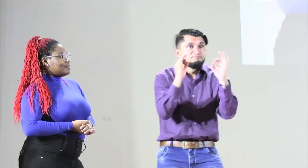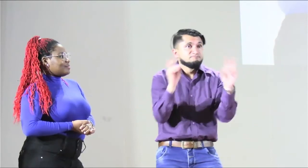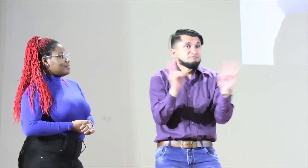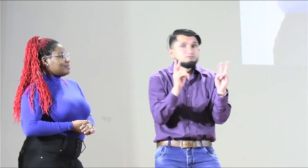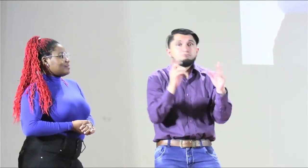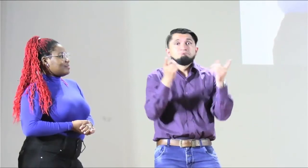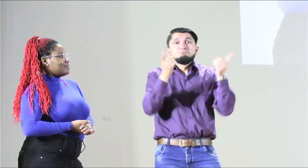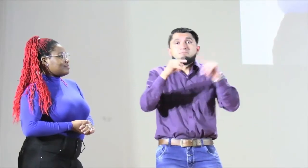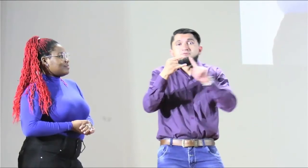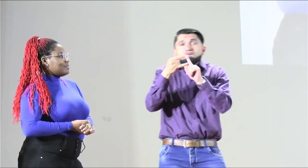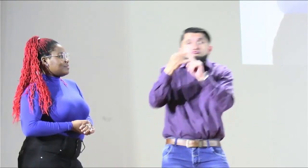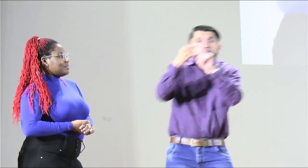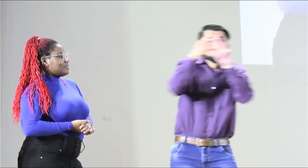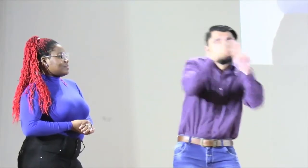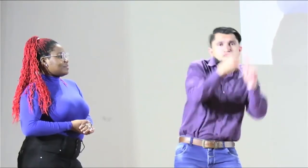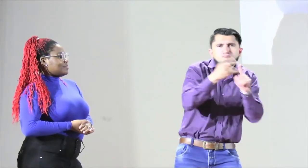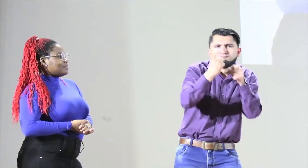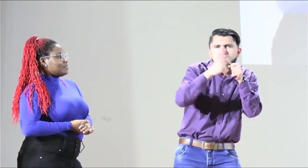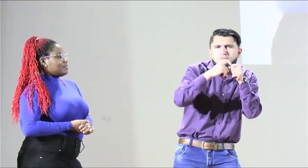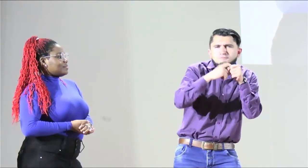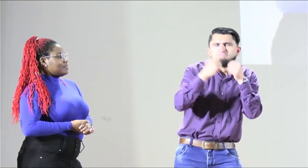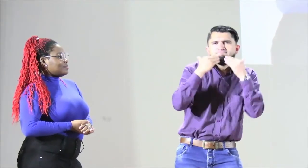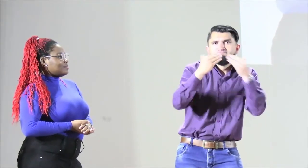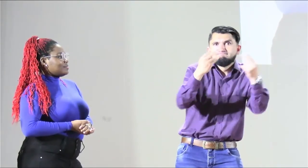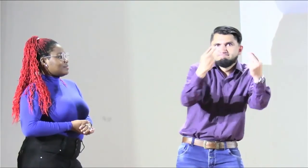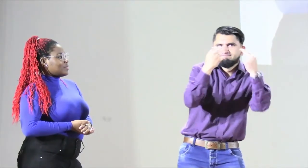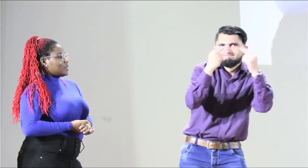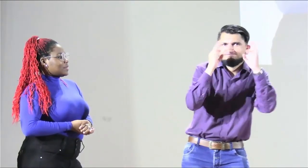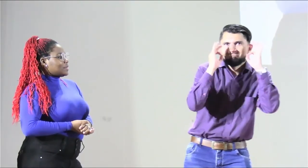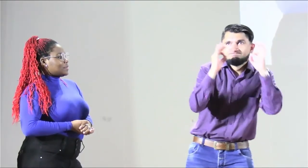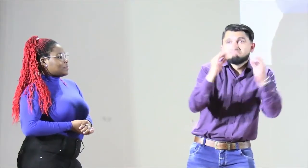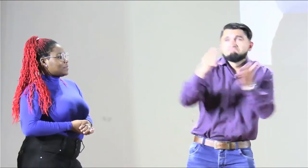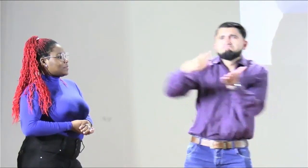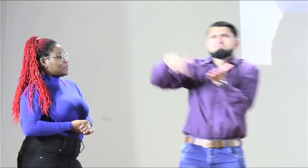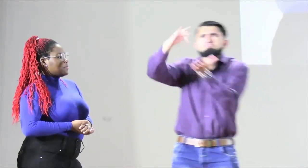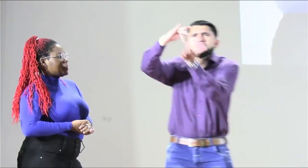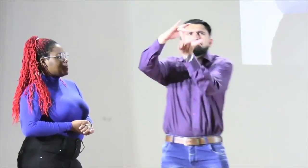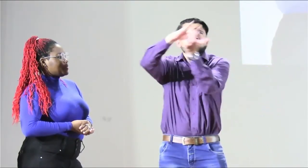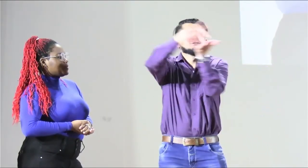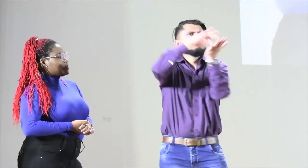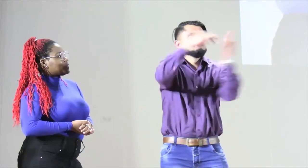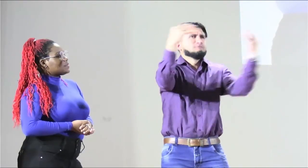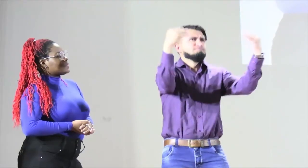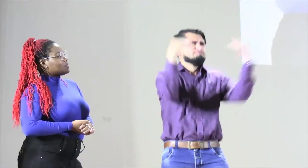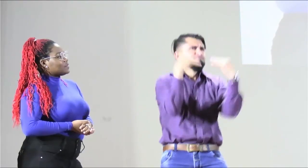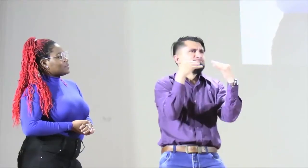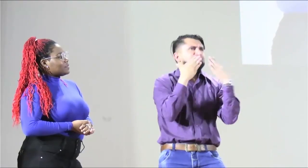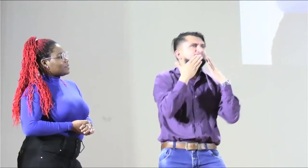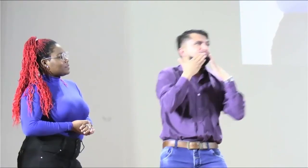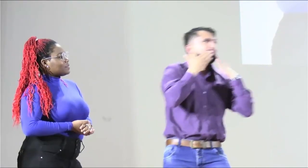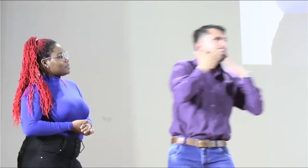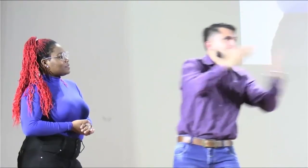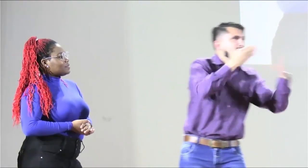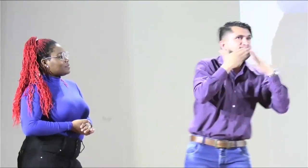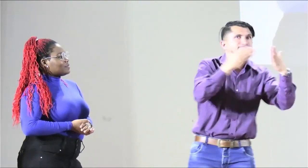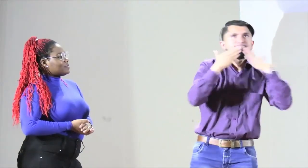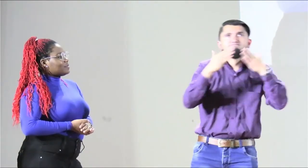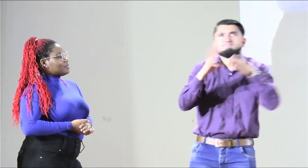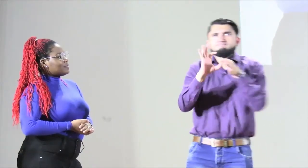no sé, para las personas que están en vivo viéndonos a través del live de FENASCOL, quienes están en Zoom también, darles las gracias a